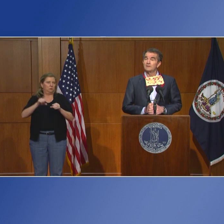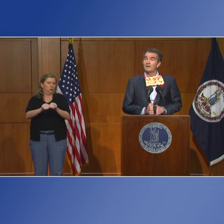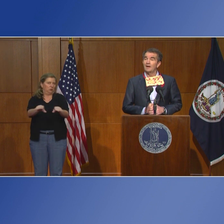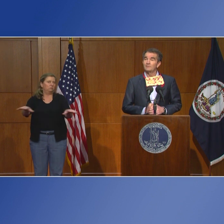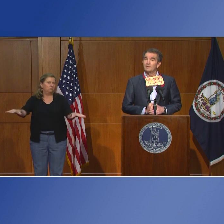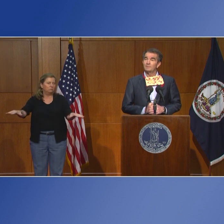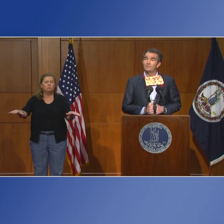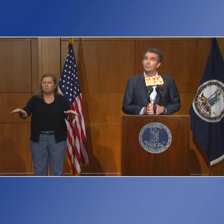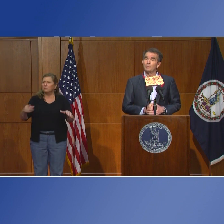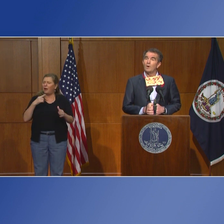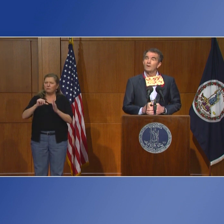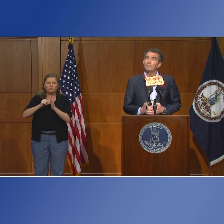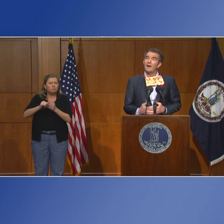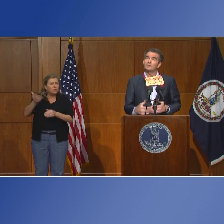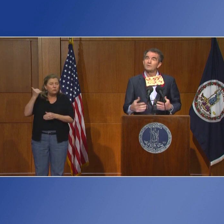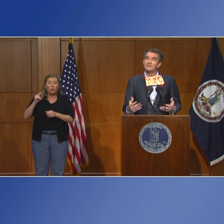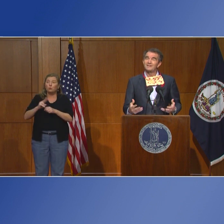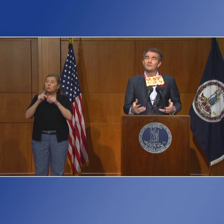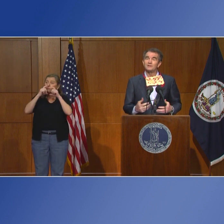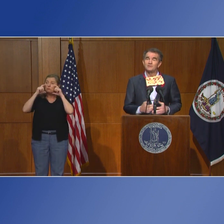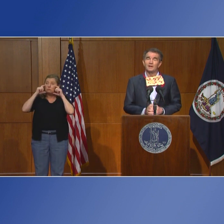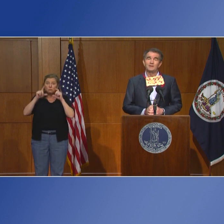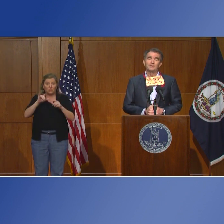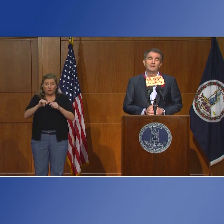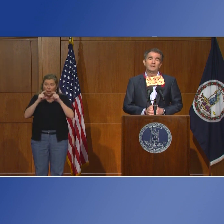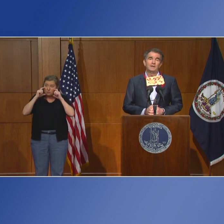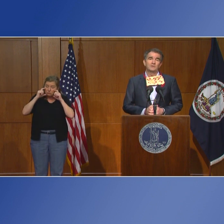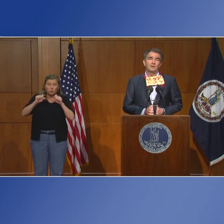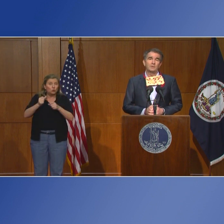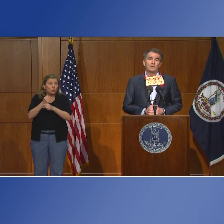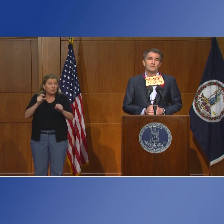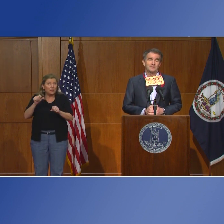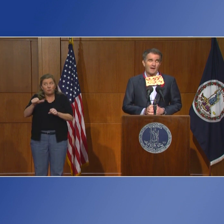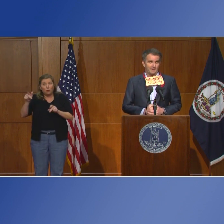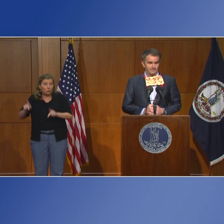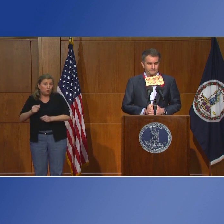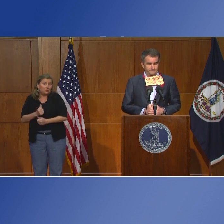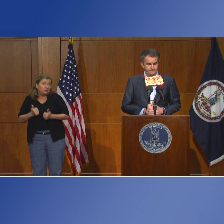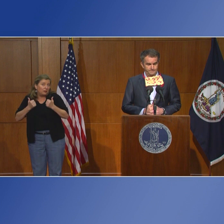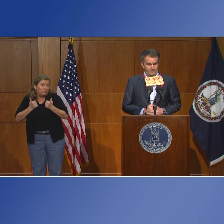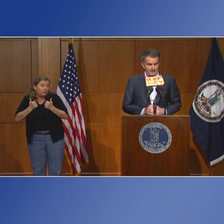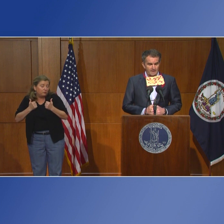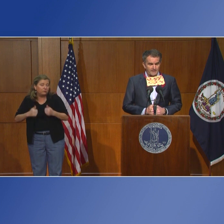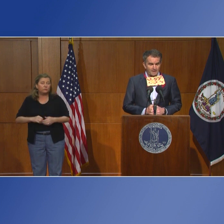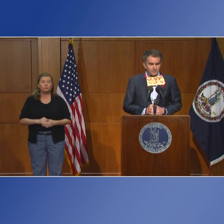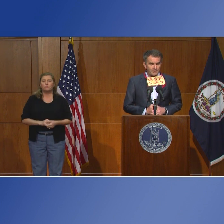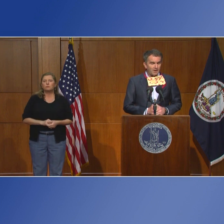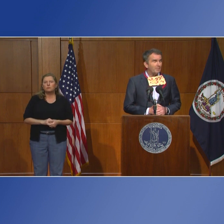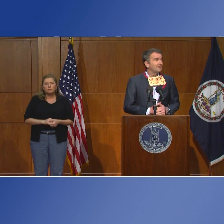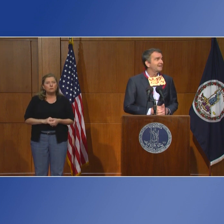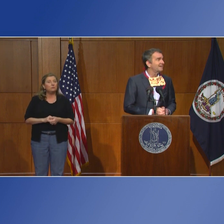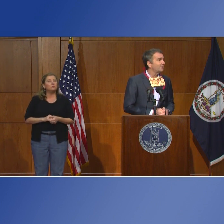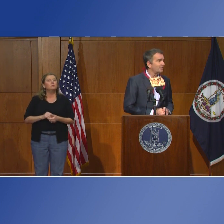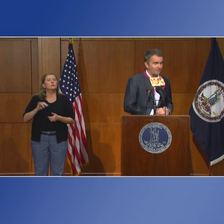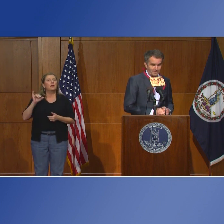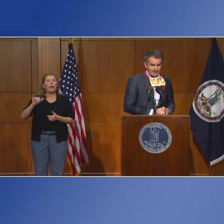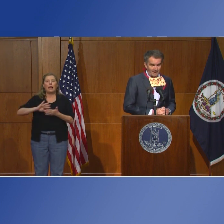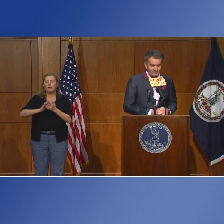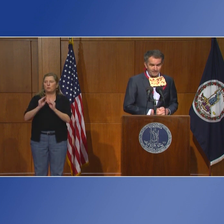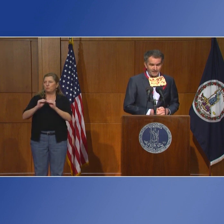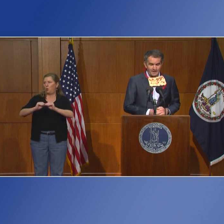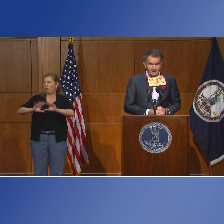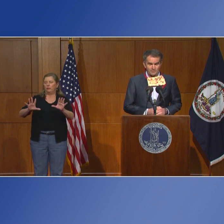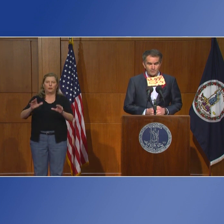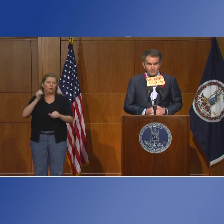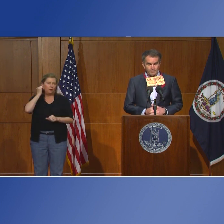esta enfermedad. Como lo dije antes, usar una máscara puede literalmente salvar la vida de alguien. Todos